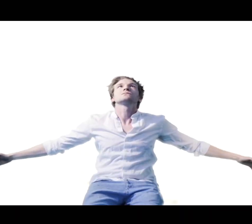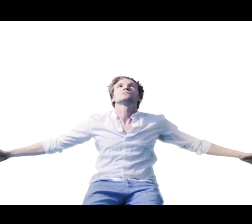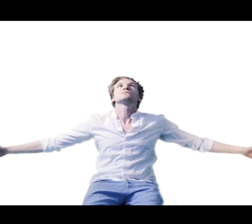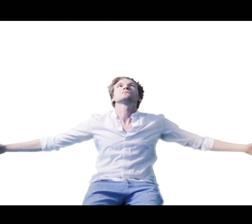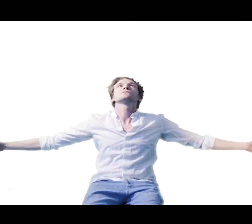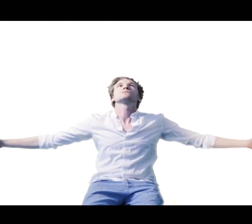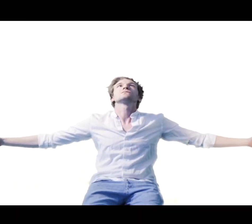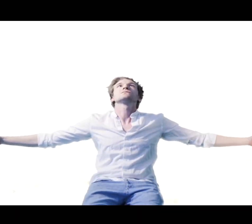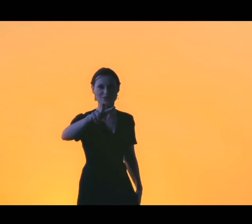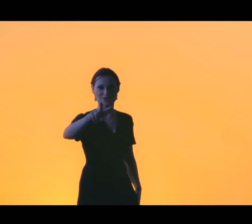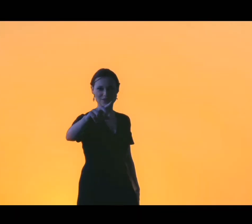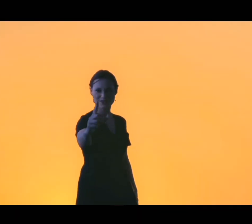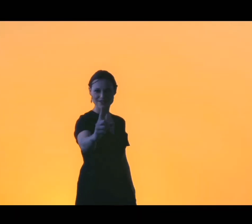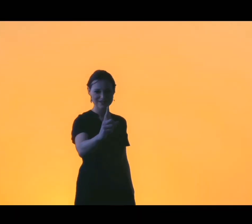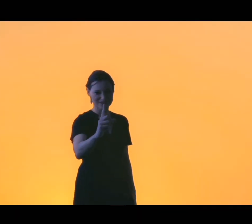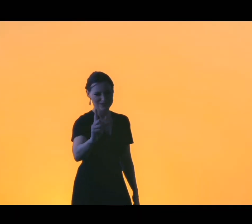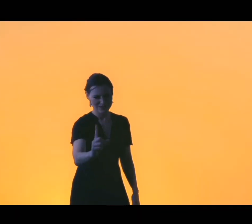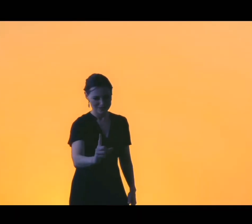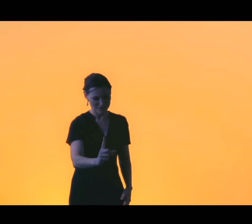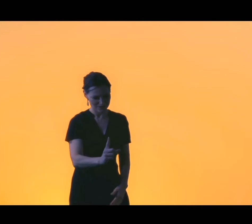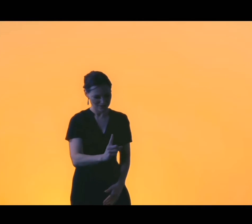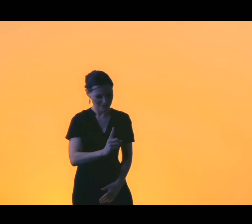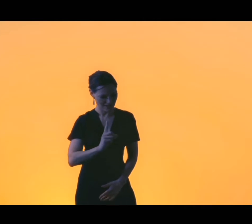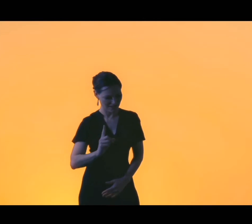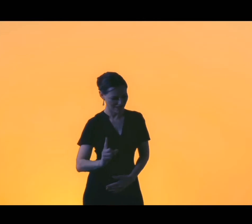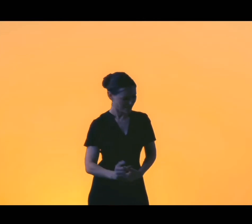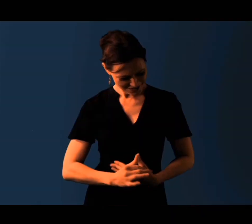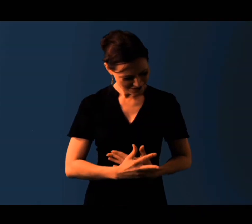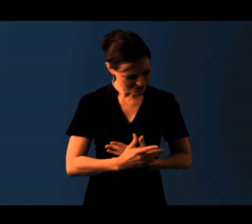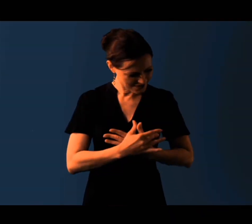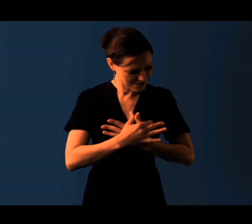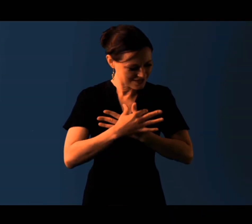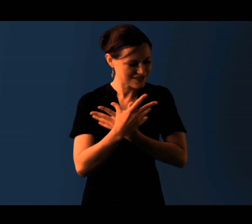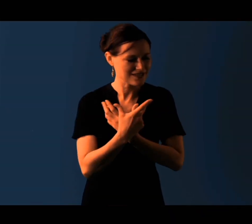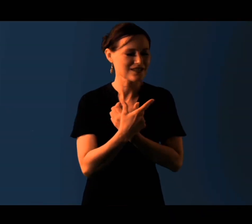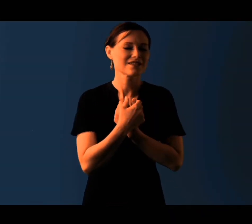Quand j'ai vu dans tes yeux une lumière éternelle